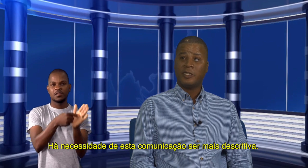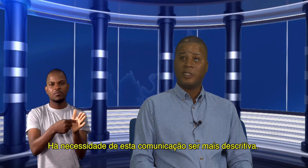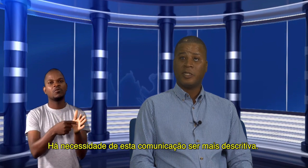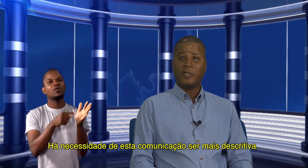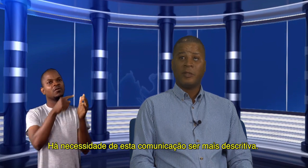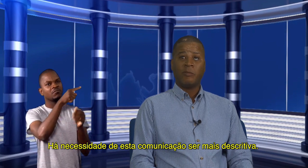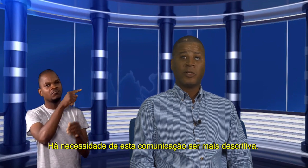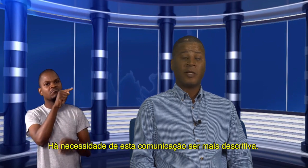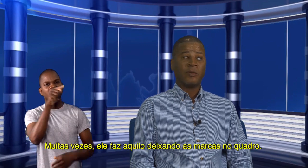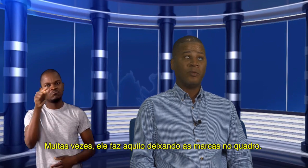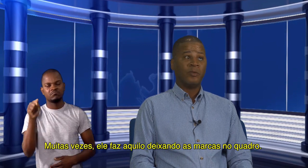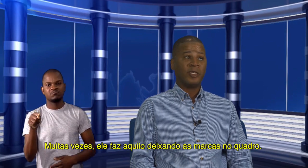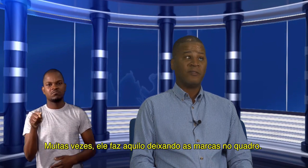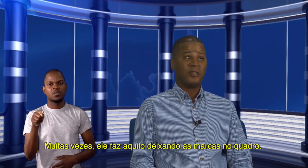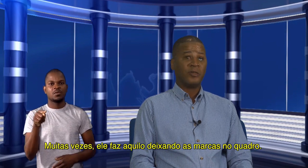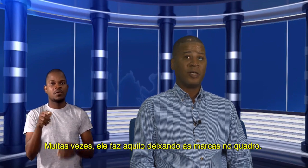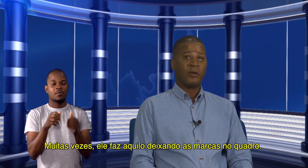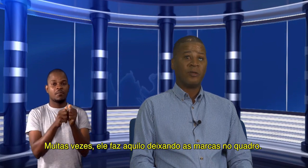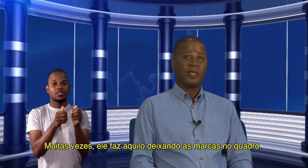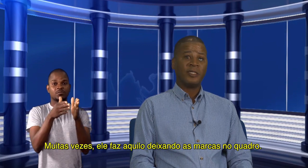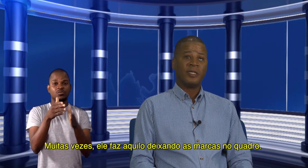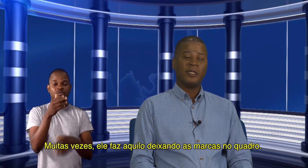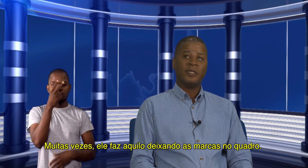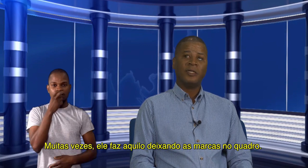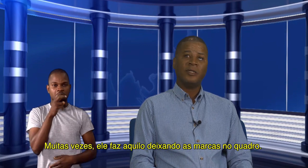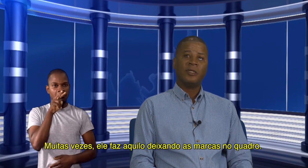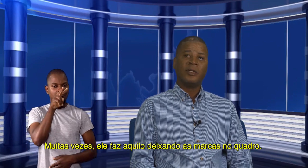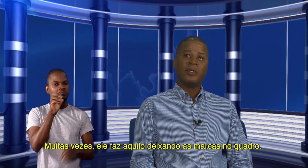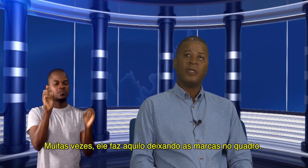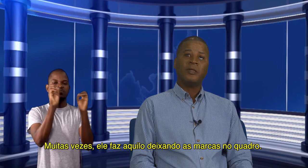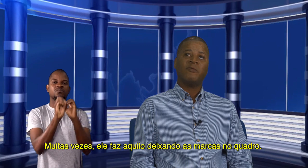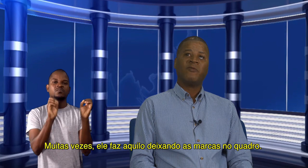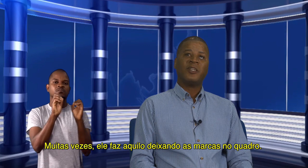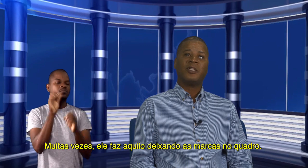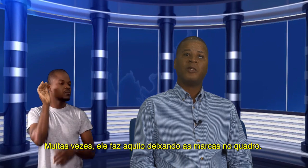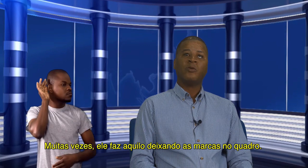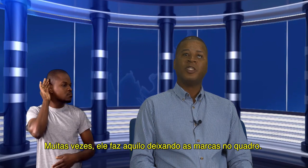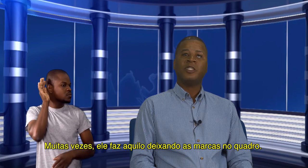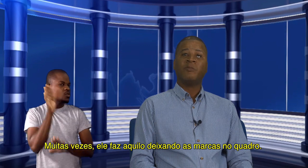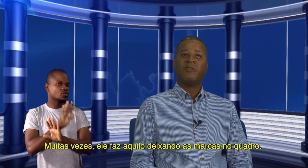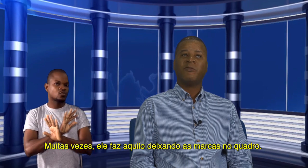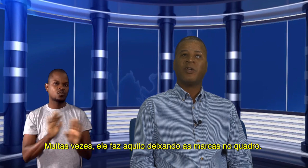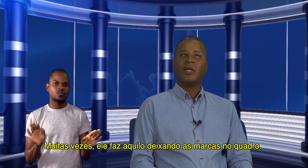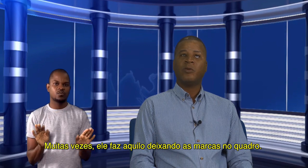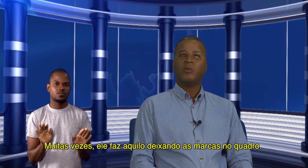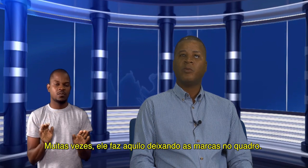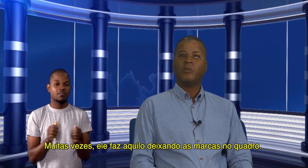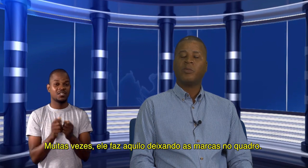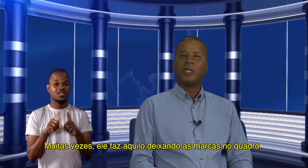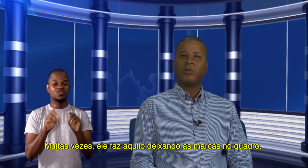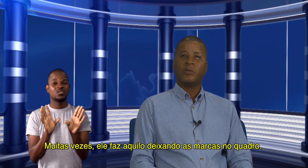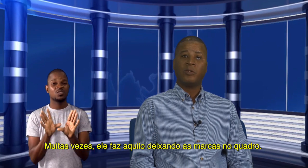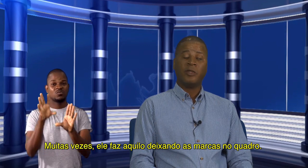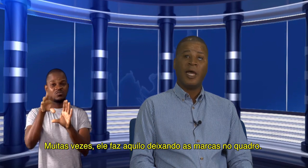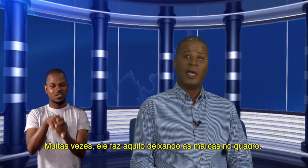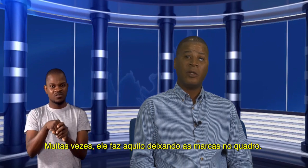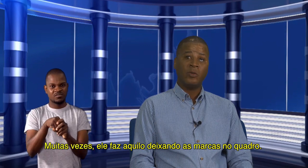diz. Portanto, muitas vezes, o que acontece? Ele faz aquilo exemplificando, portanto, dando